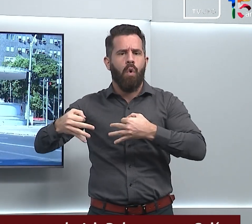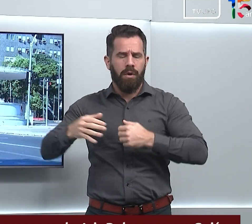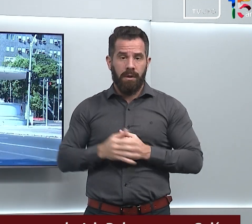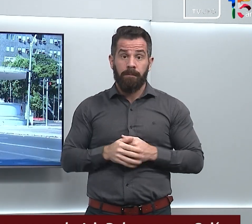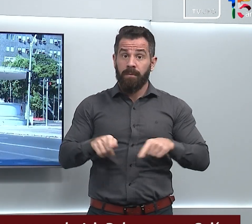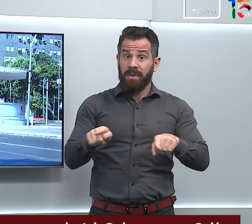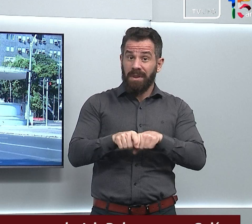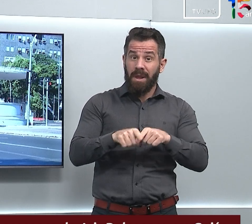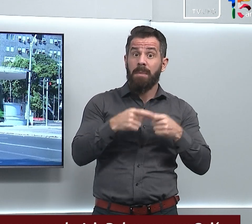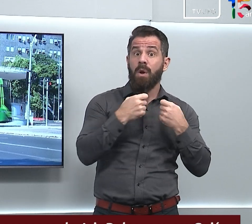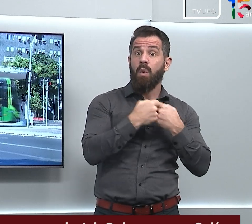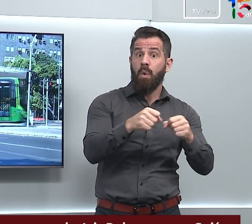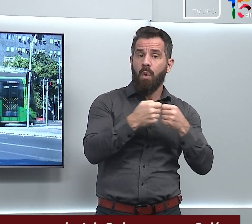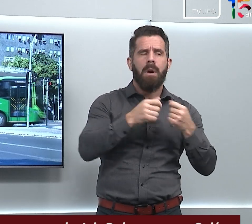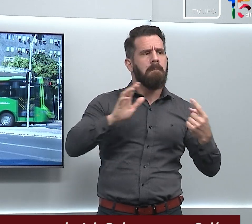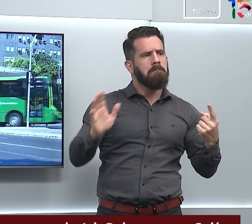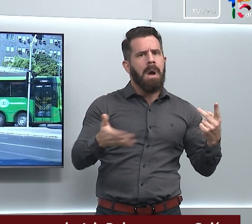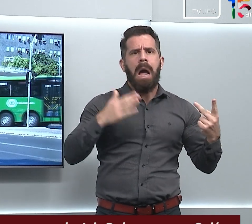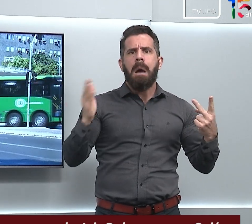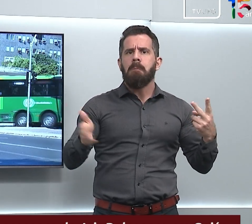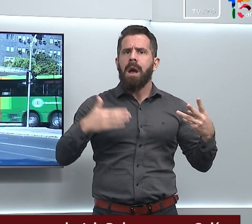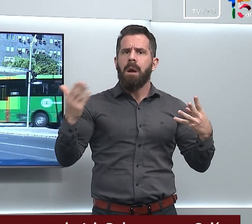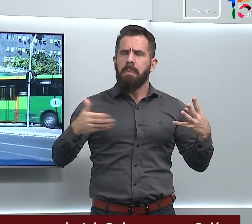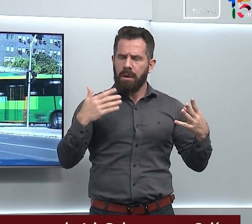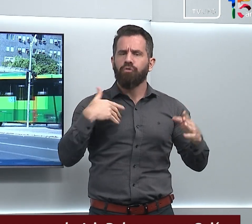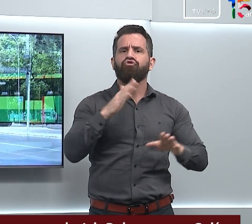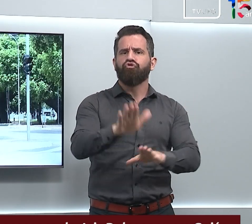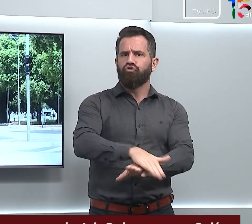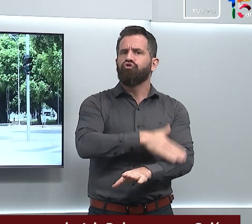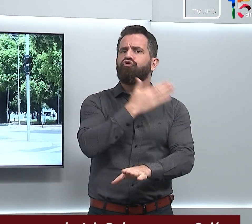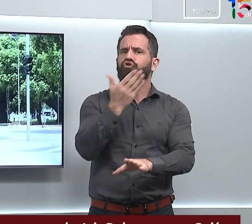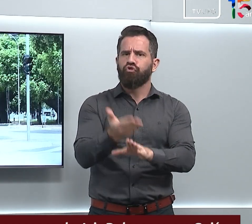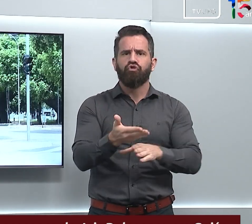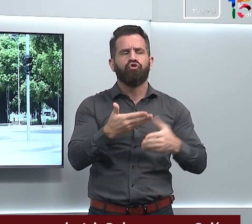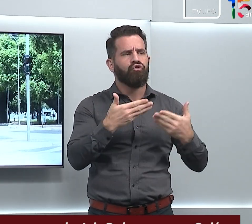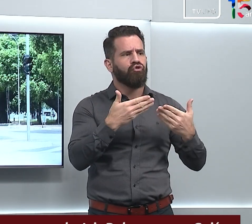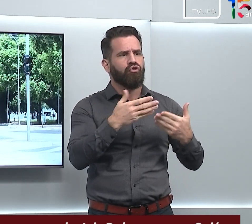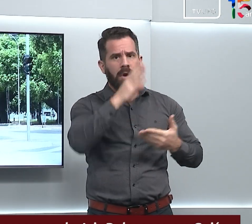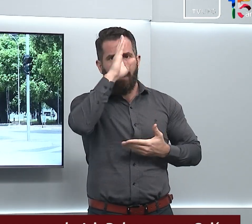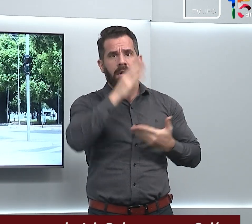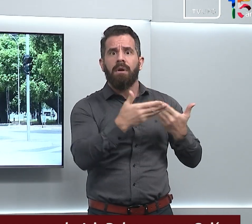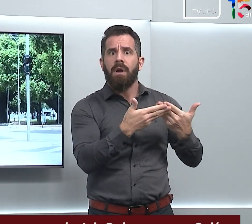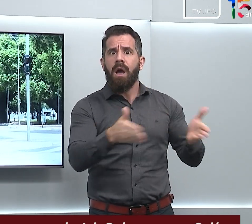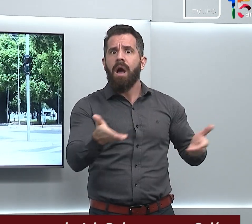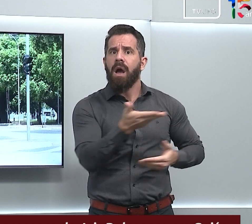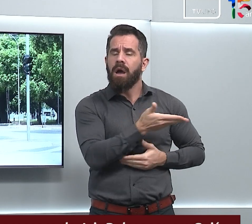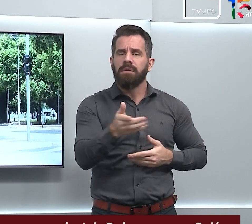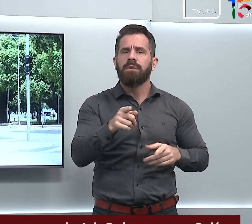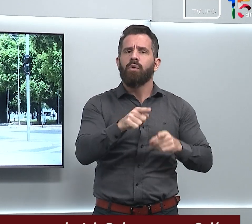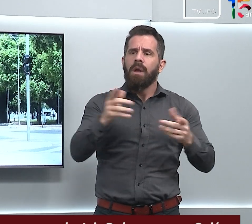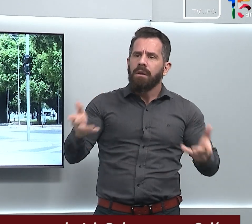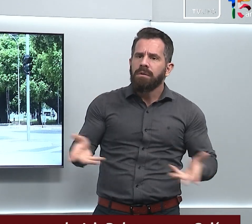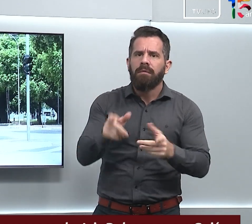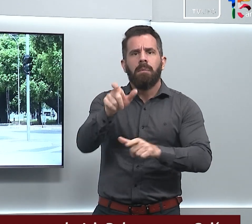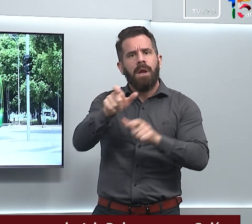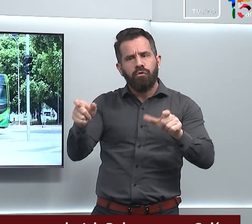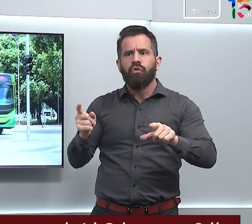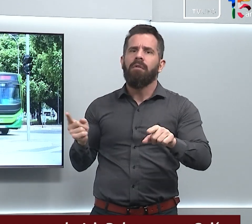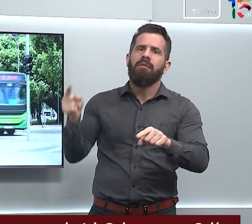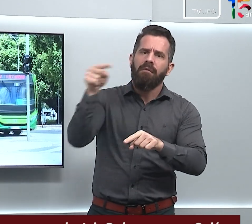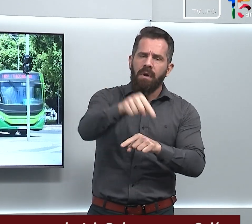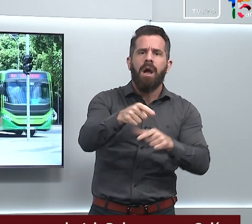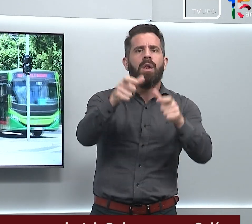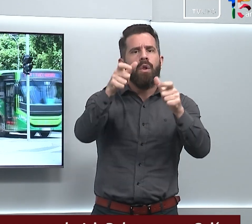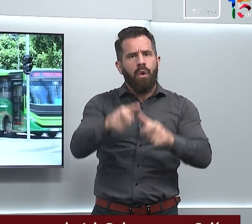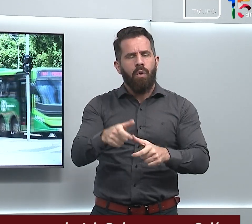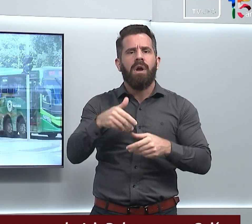transporte coletivo funcionou durante todo o dia de forma gratuita, para incentivar os eleitores a irem às